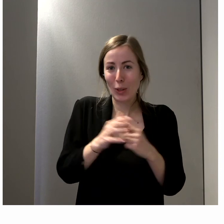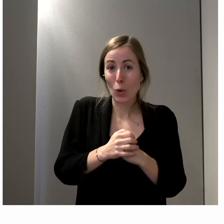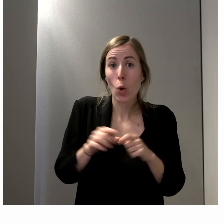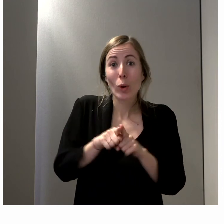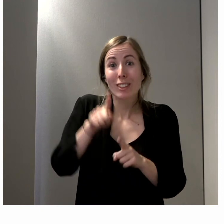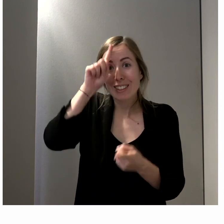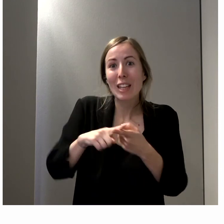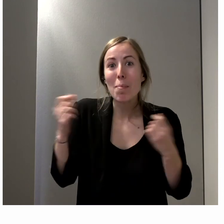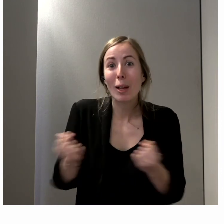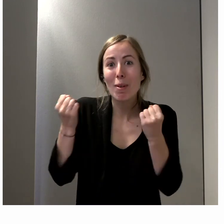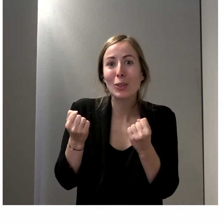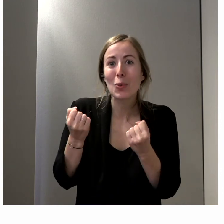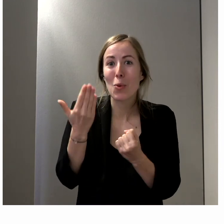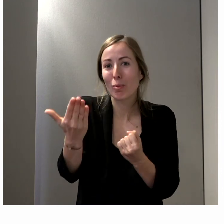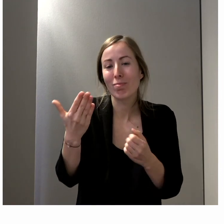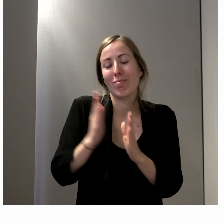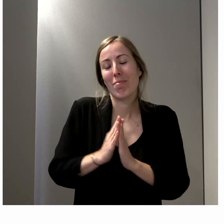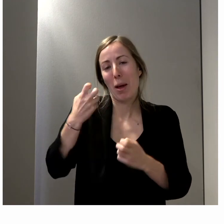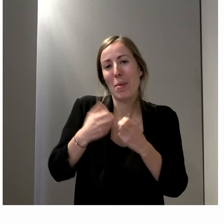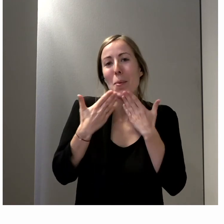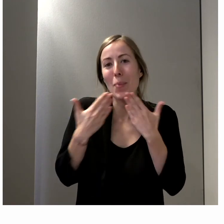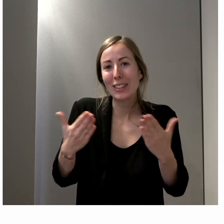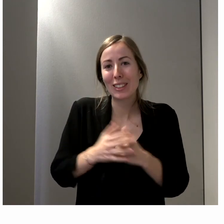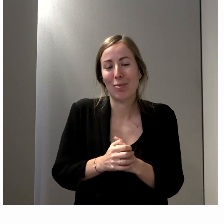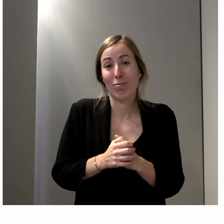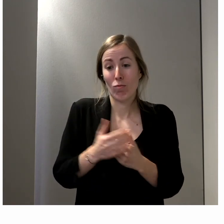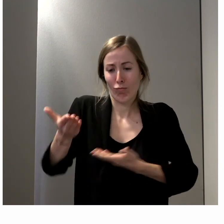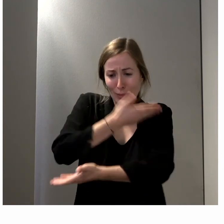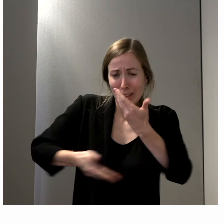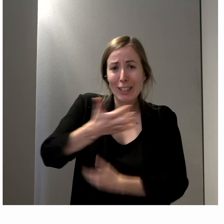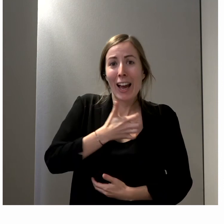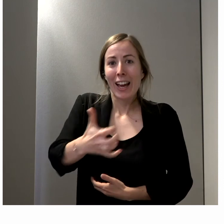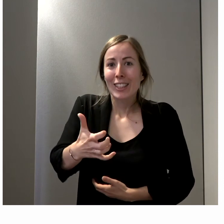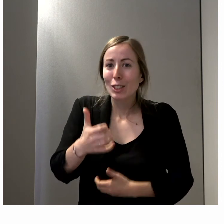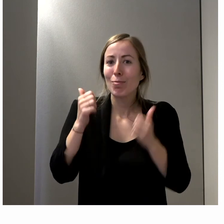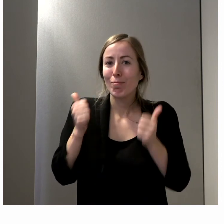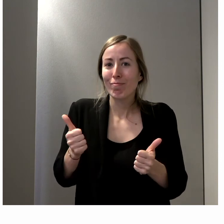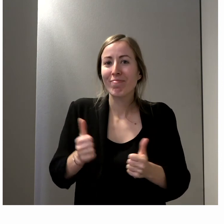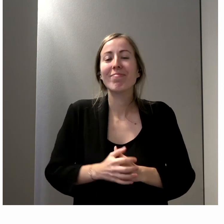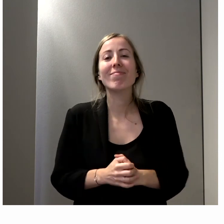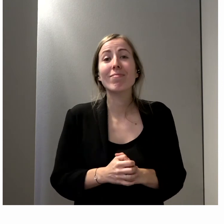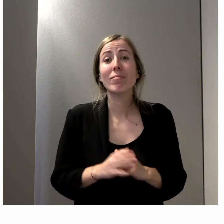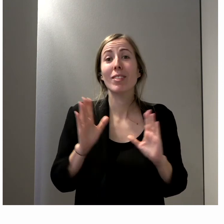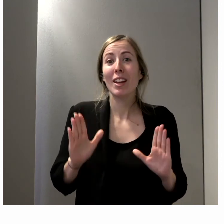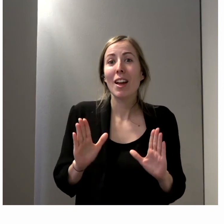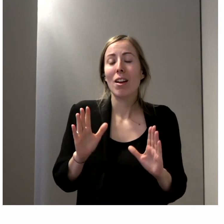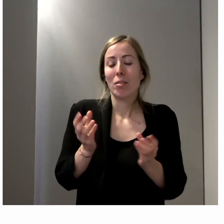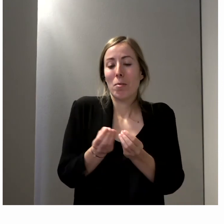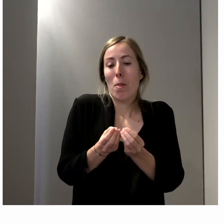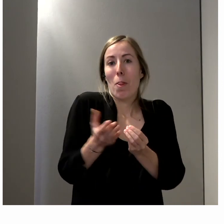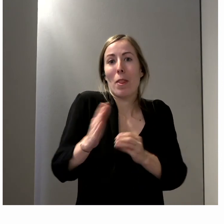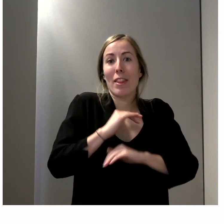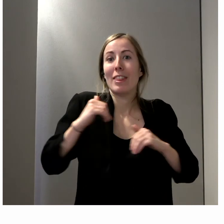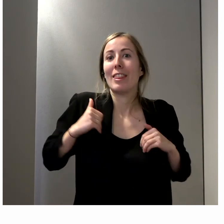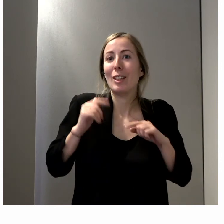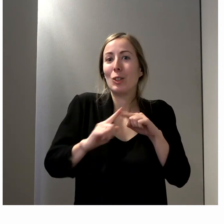'animation et ses propos très riches qui ont été tenus. peut-être pour vous laisser avec une perspective avant